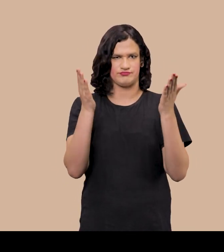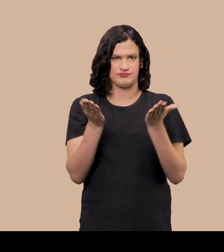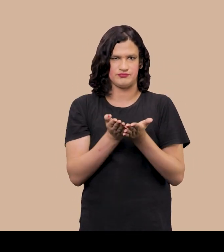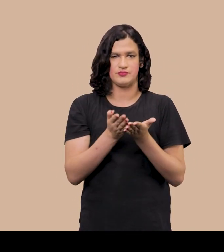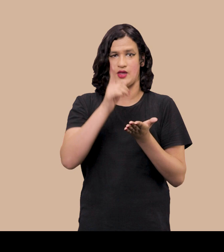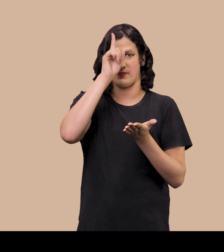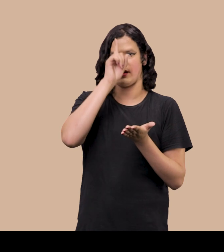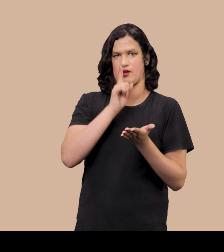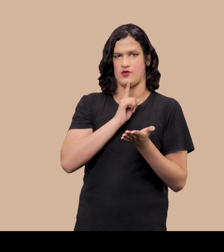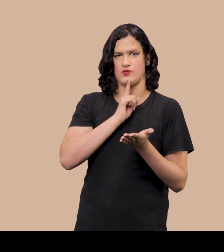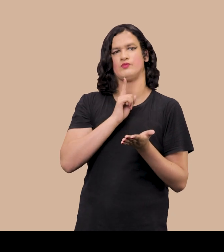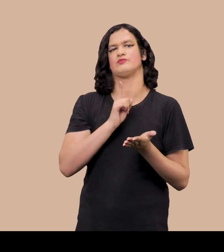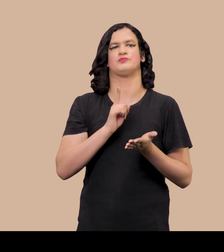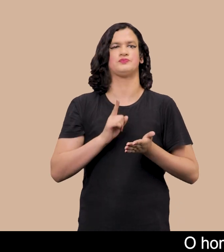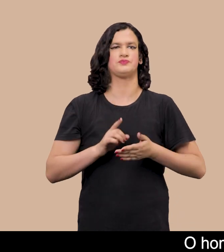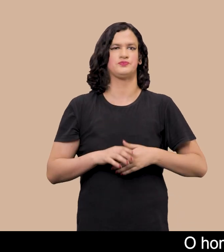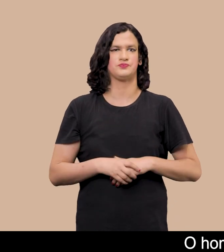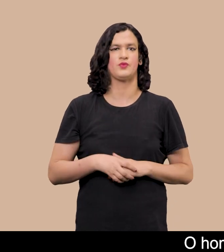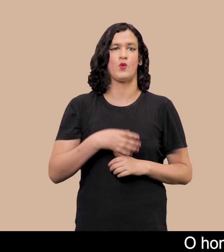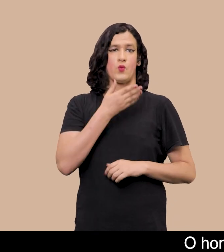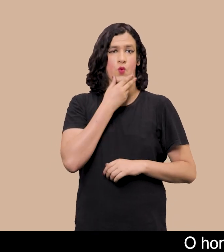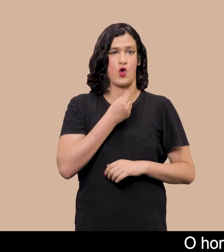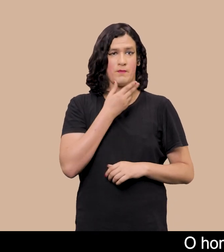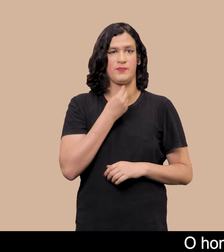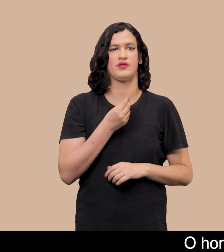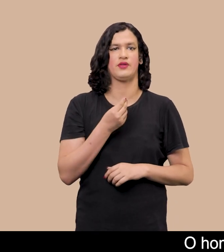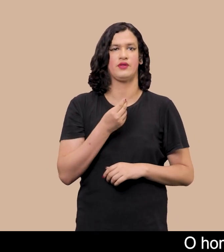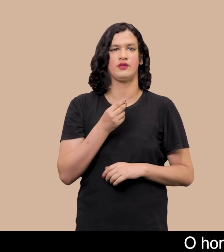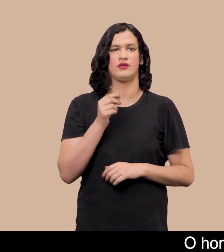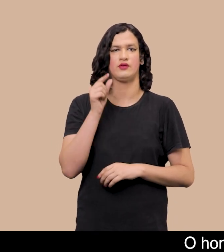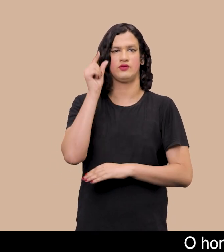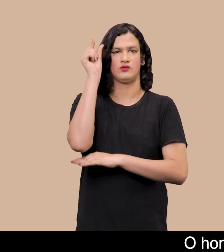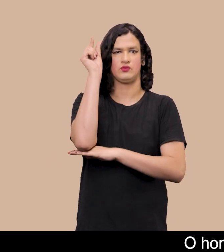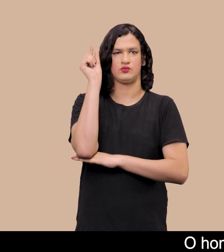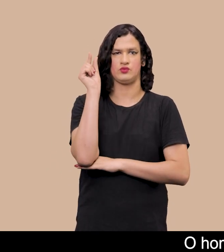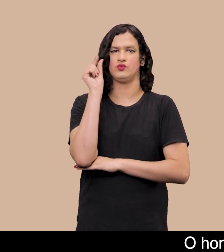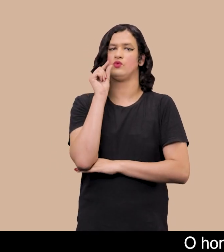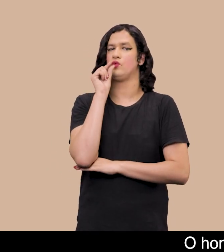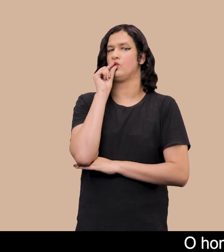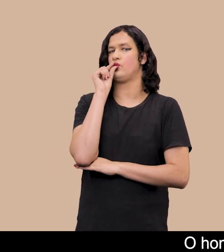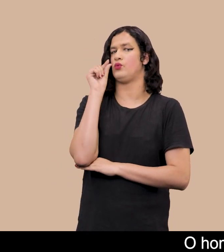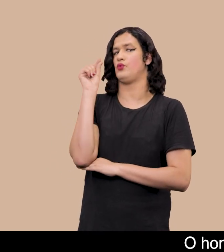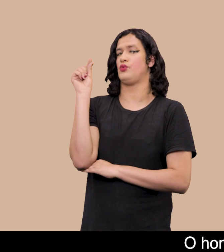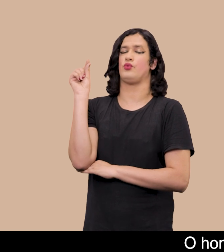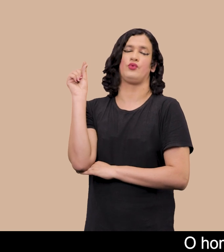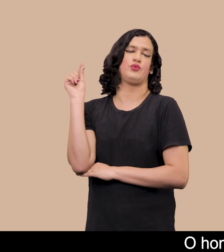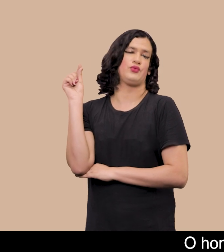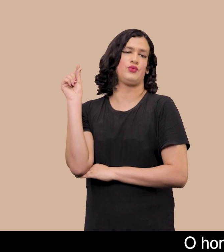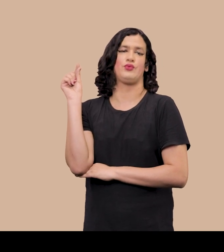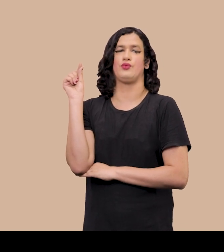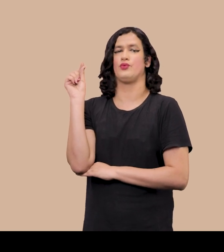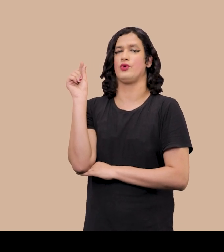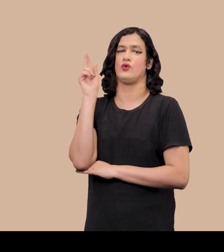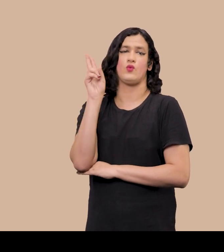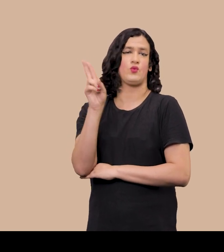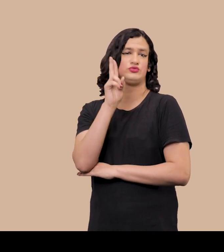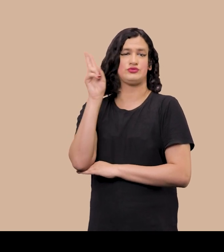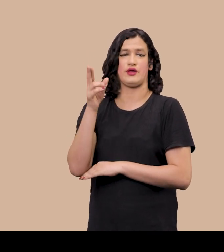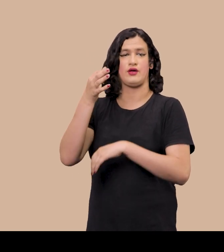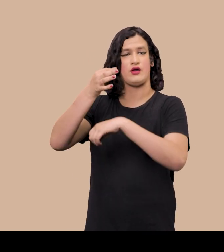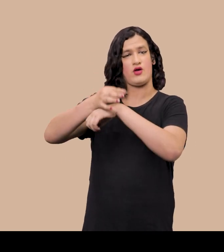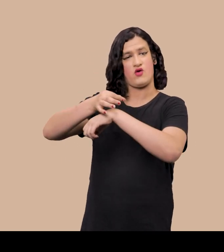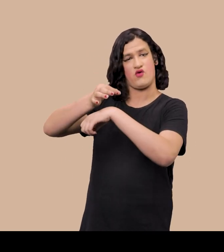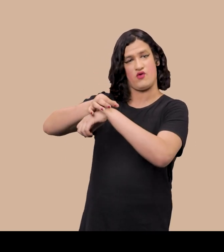escuro O homem segura um cigarro entre o polegar e o indicador esquerdo E usa um